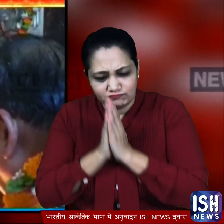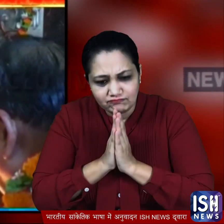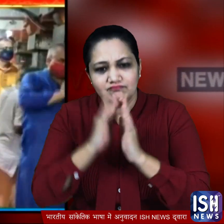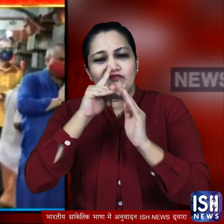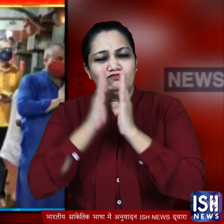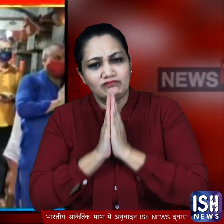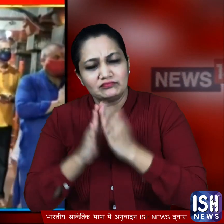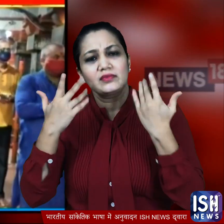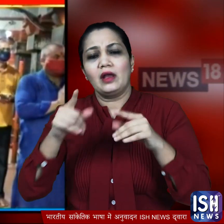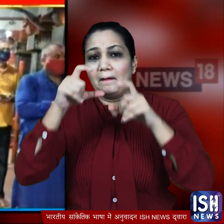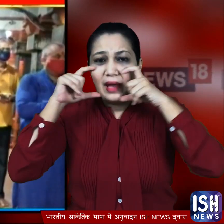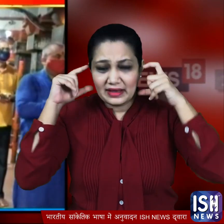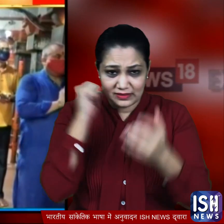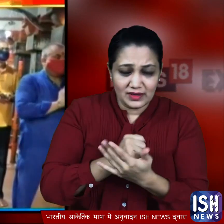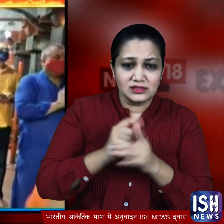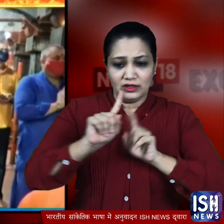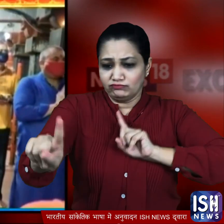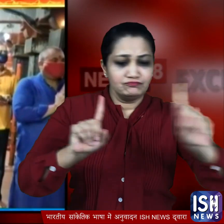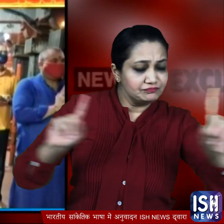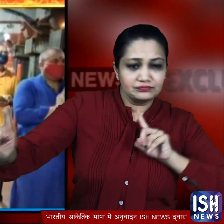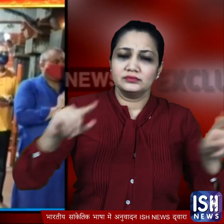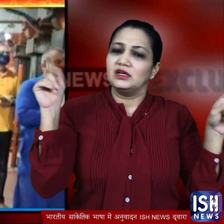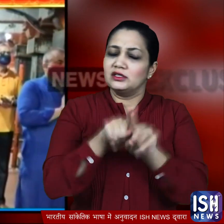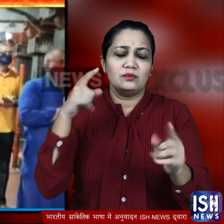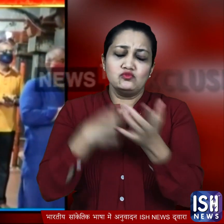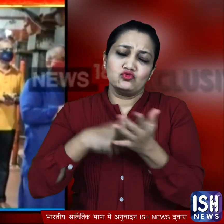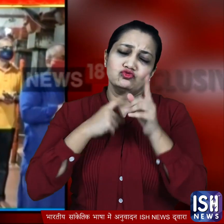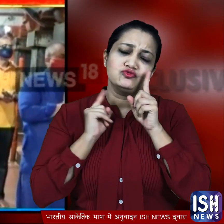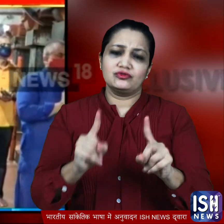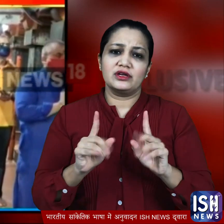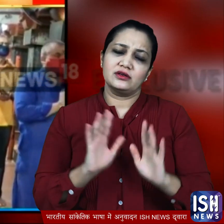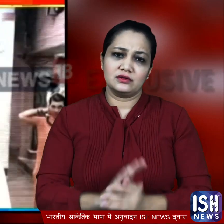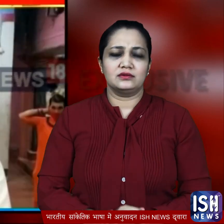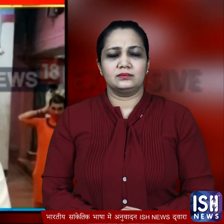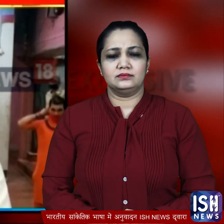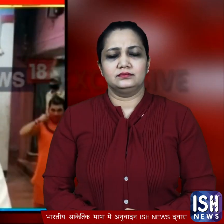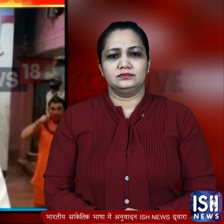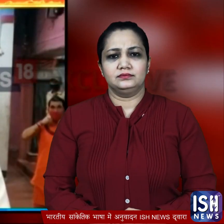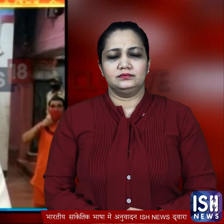गई